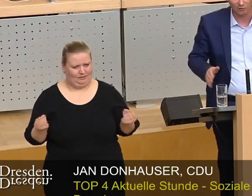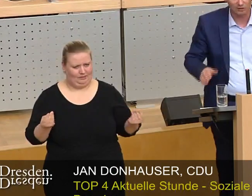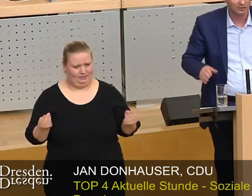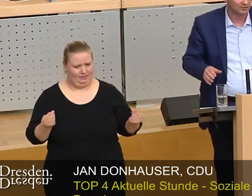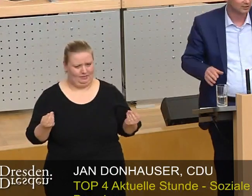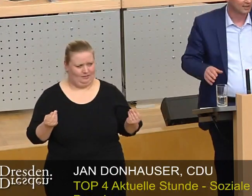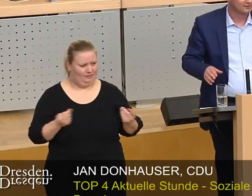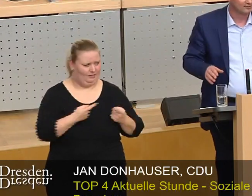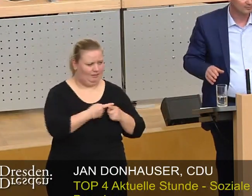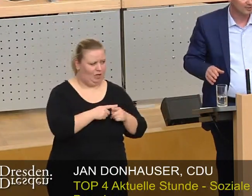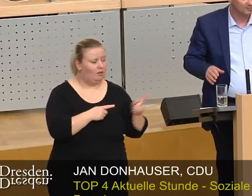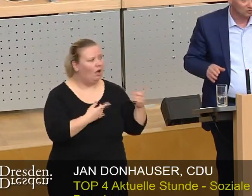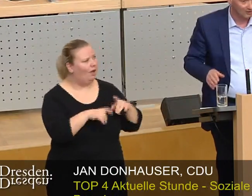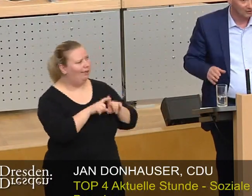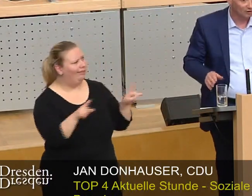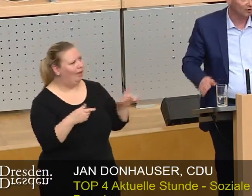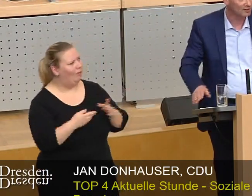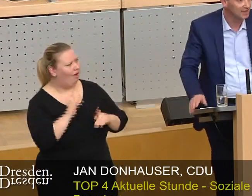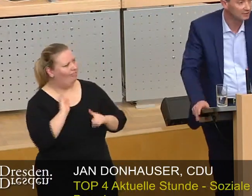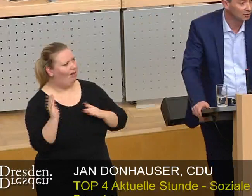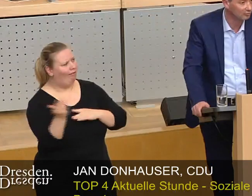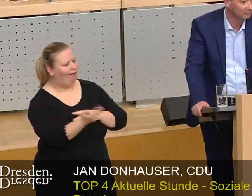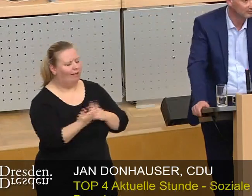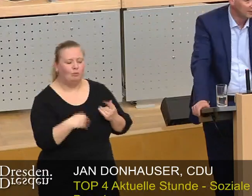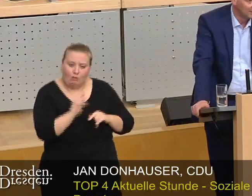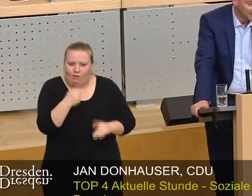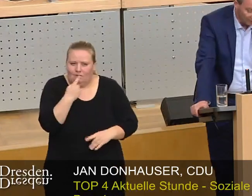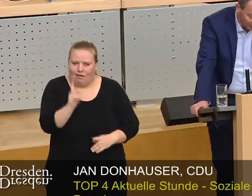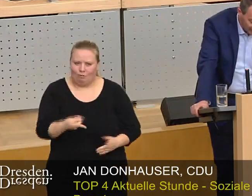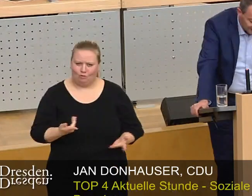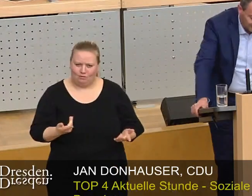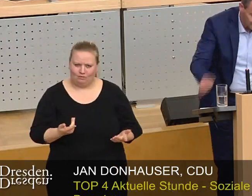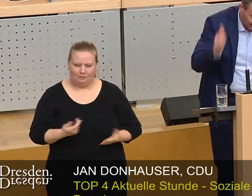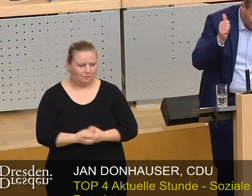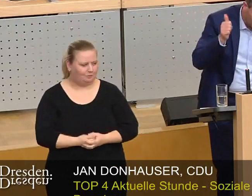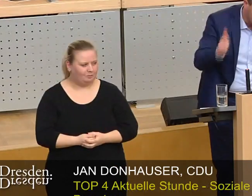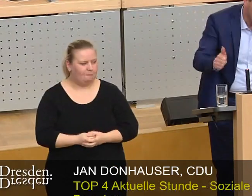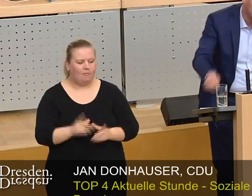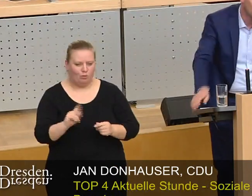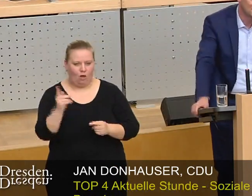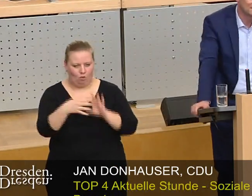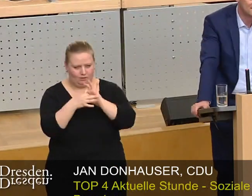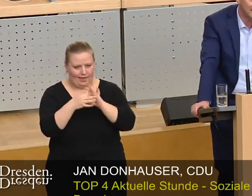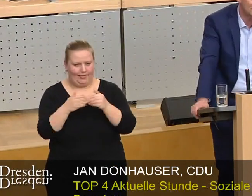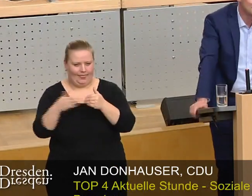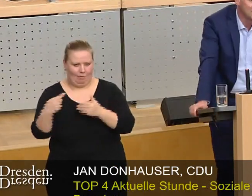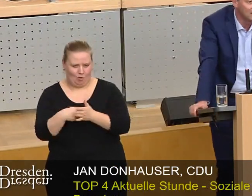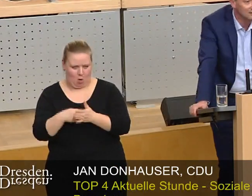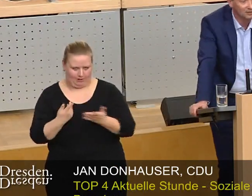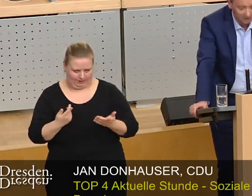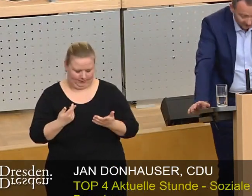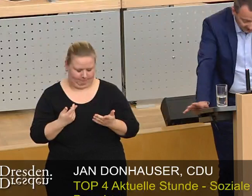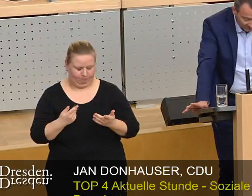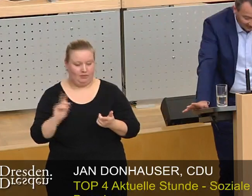muss man dann schon nochmal sagen dürfen. So, also nochmal Thema Nebenkosten. Zweites